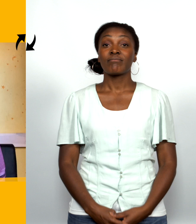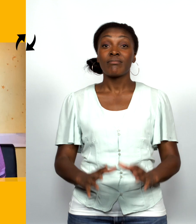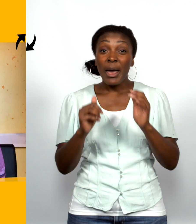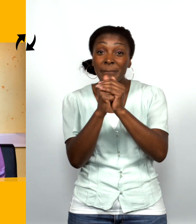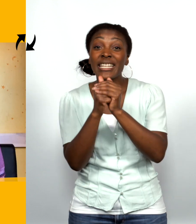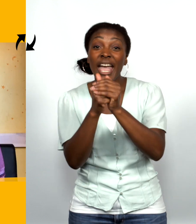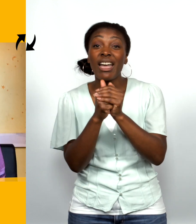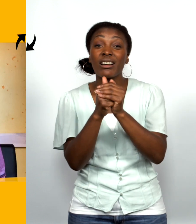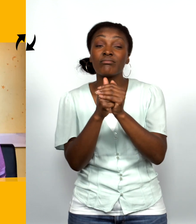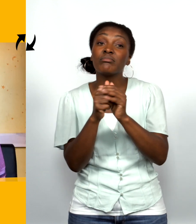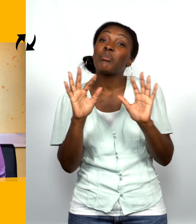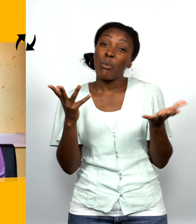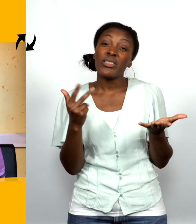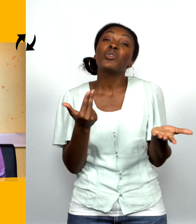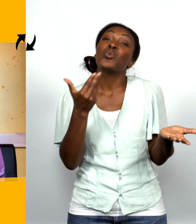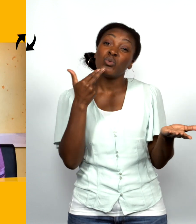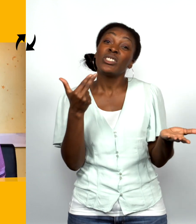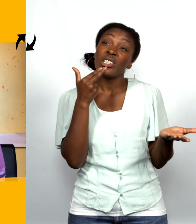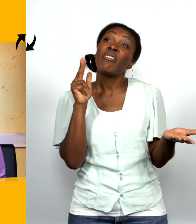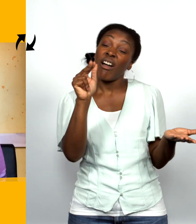La prière, ça va peut-être finir par servir.